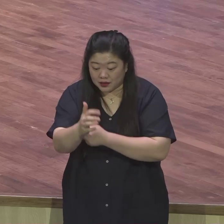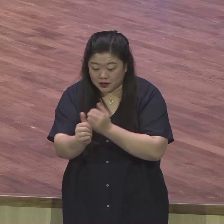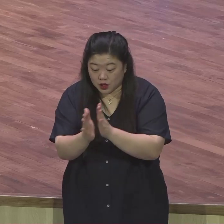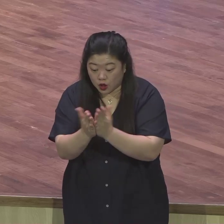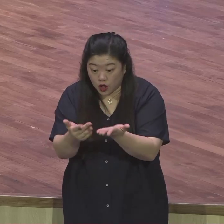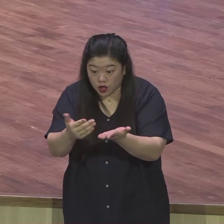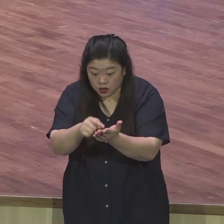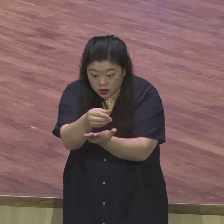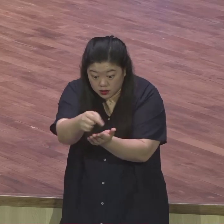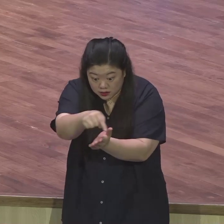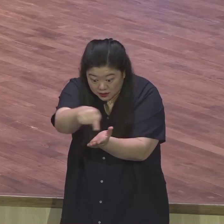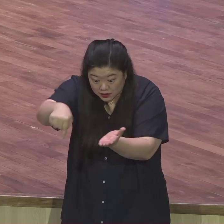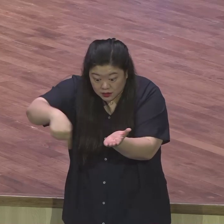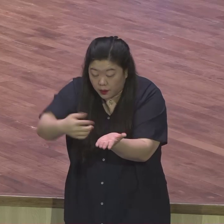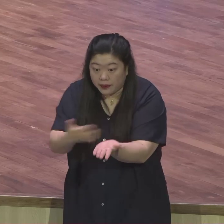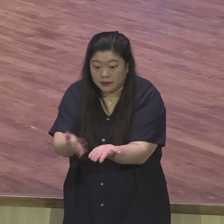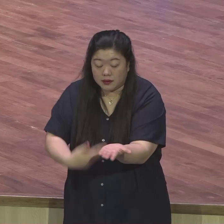중요한 것을 하나님께서 게시하는